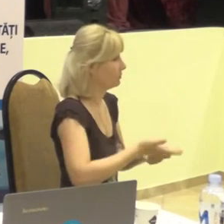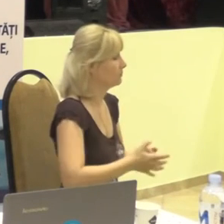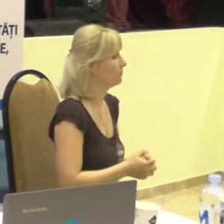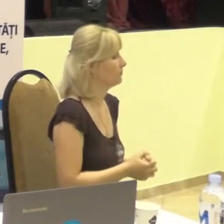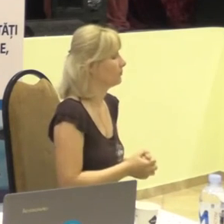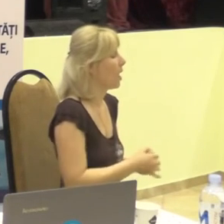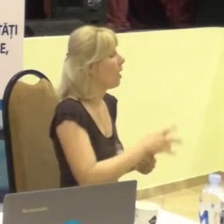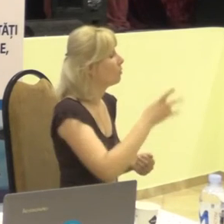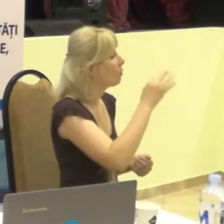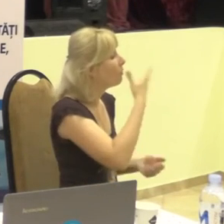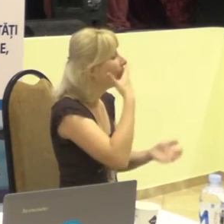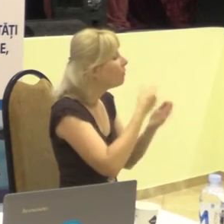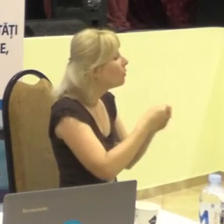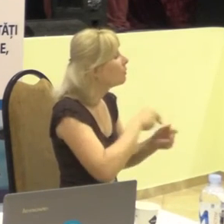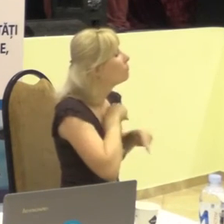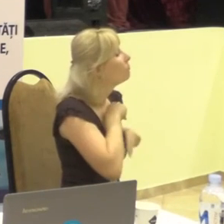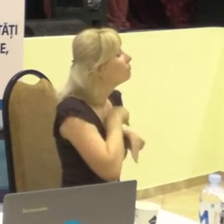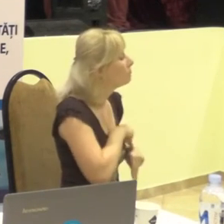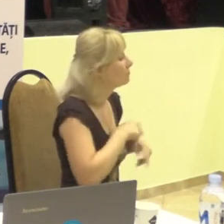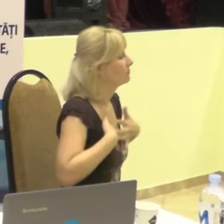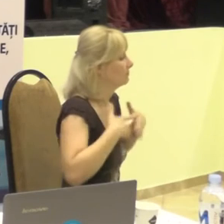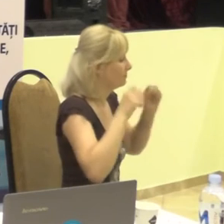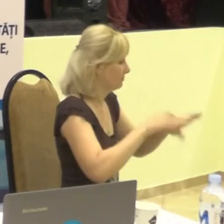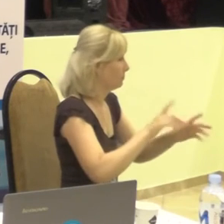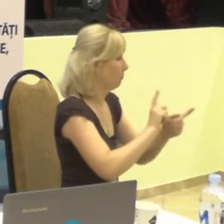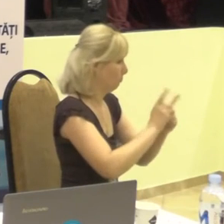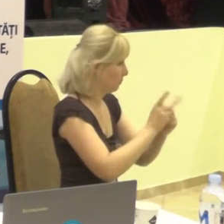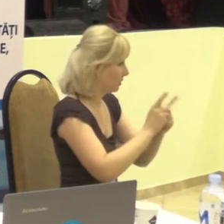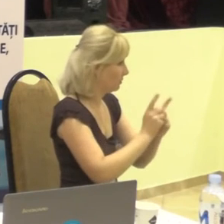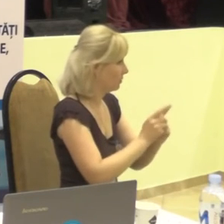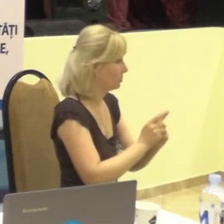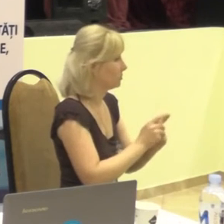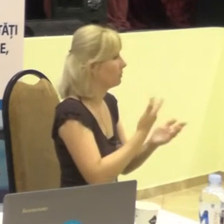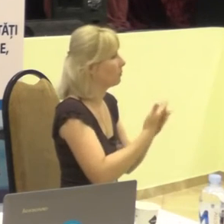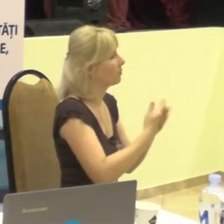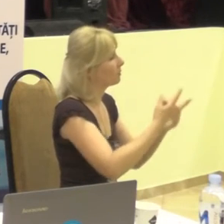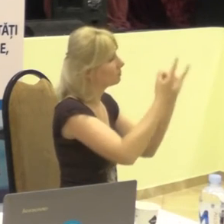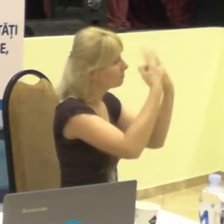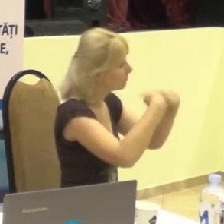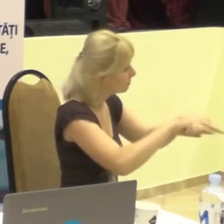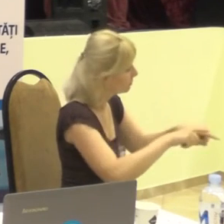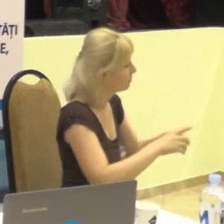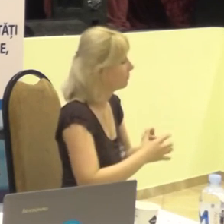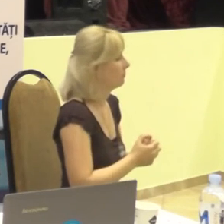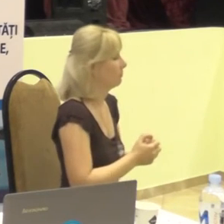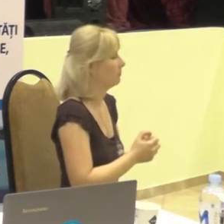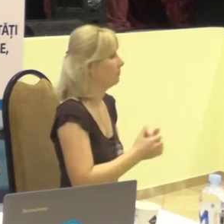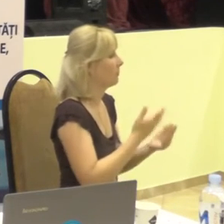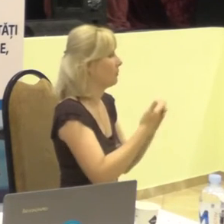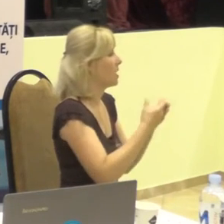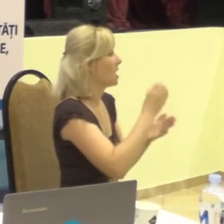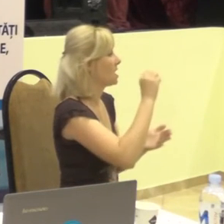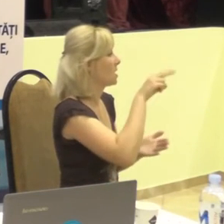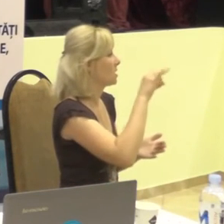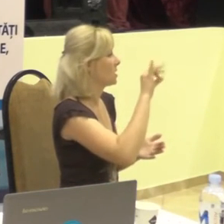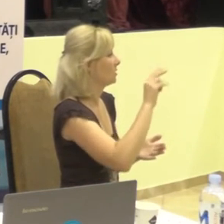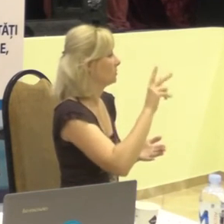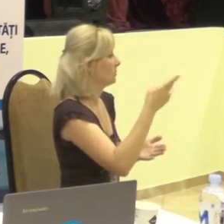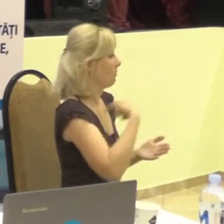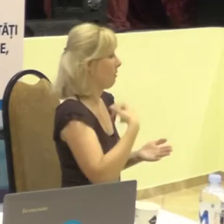munca care îl depun interprețe la solicitant, de exemplu, la Iedenț.